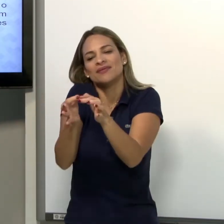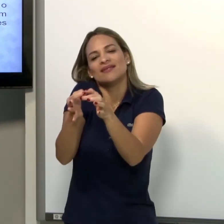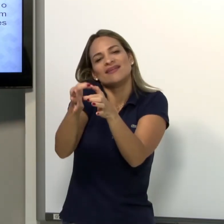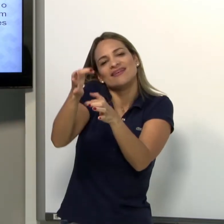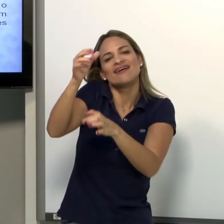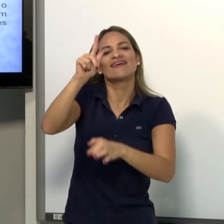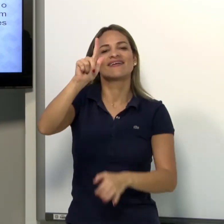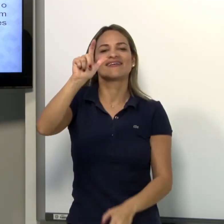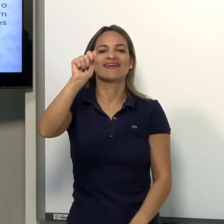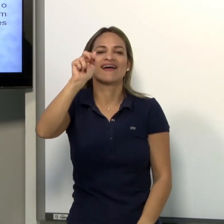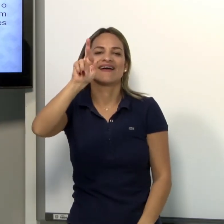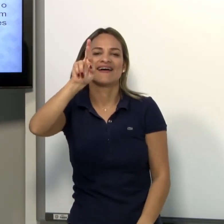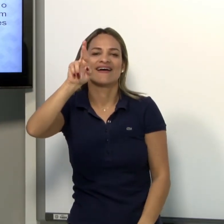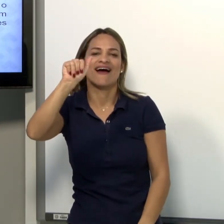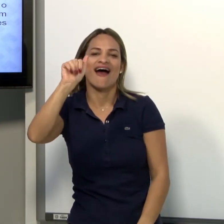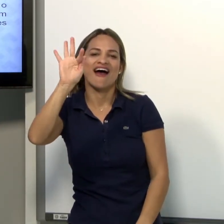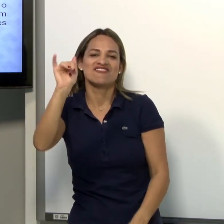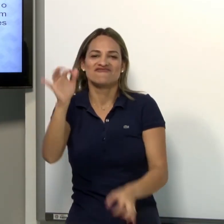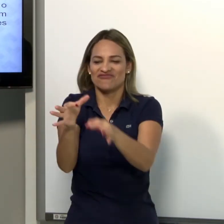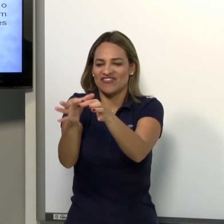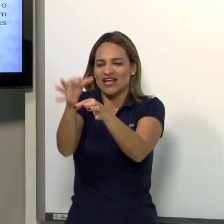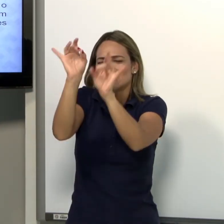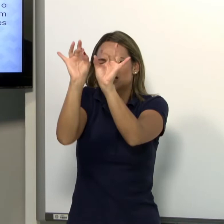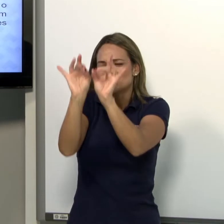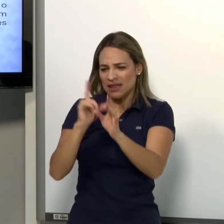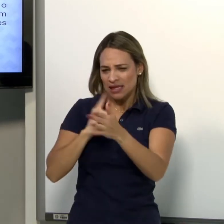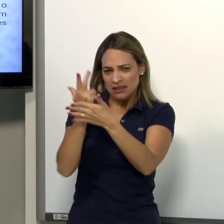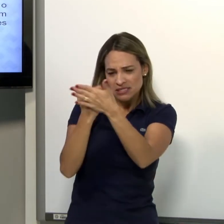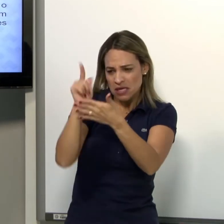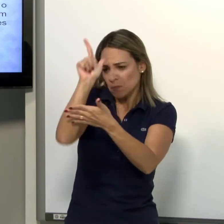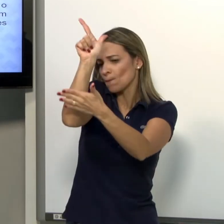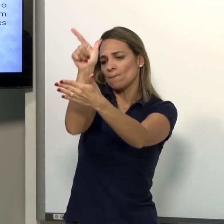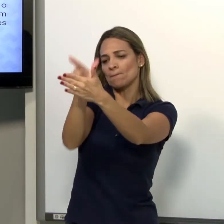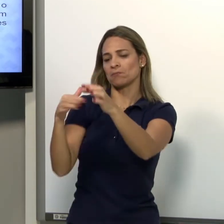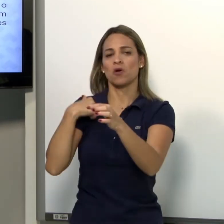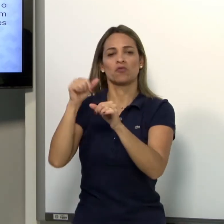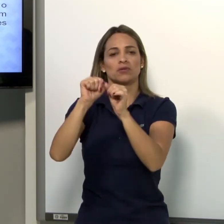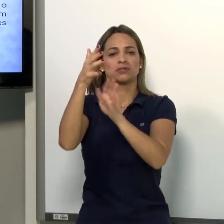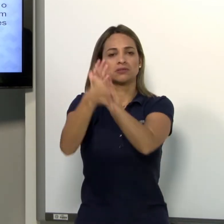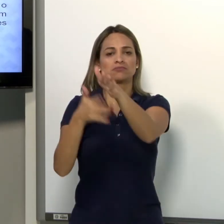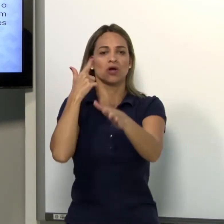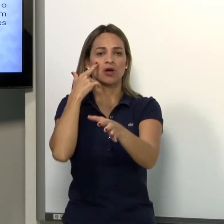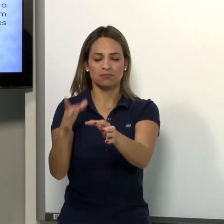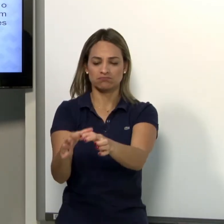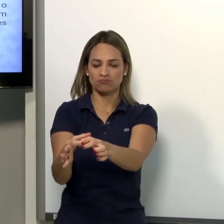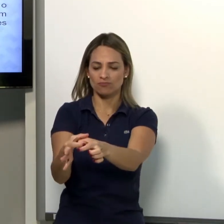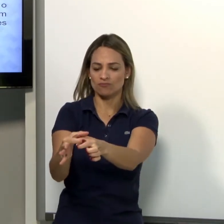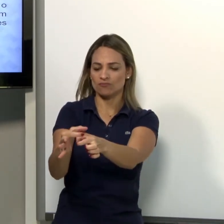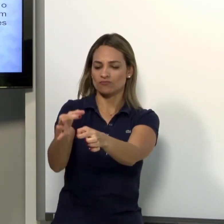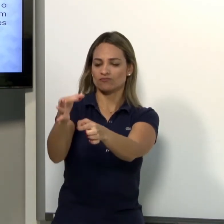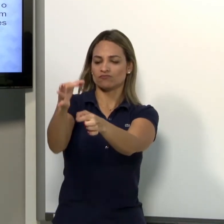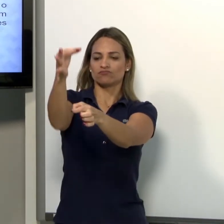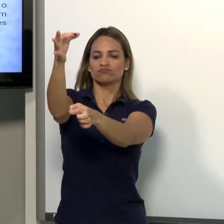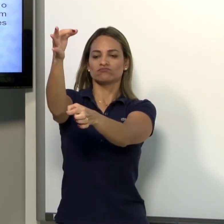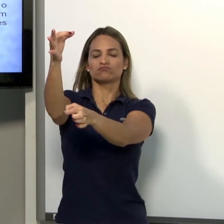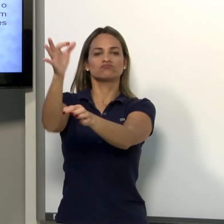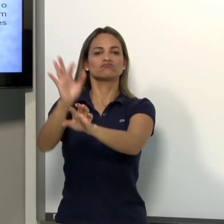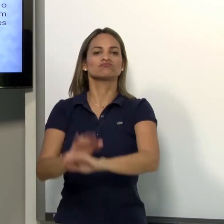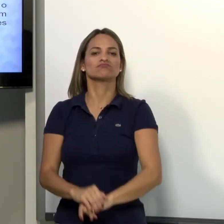o quê? Ele é um vaso? Não, ele é uma garrafa. Pela descrição, eu descobri o que pode ser. Então,